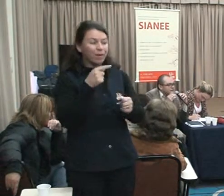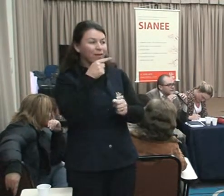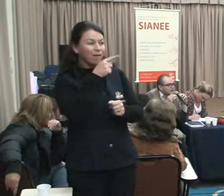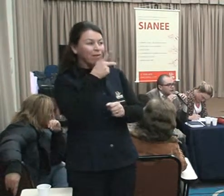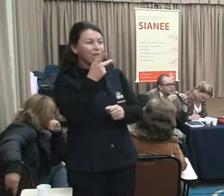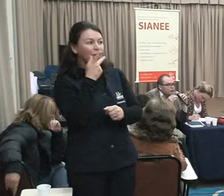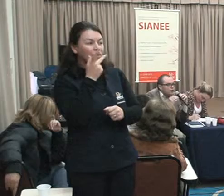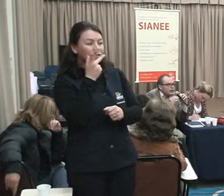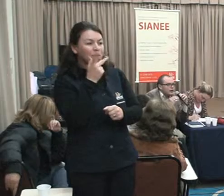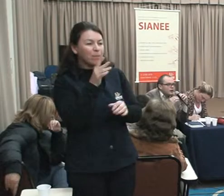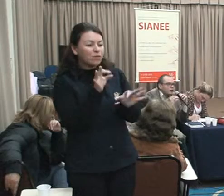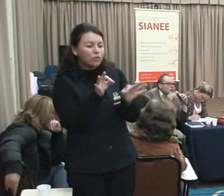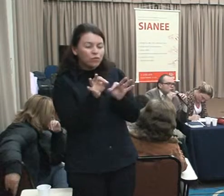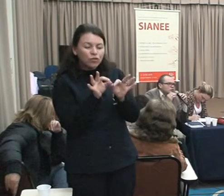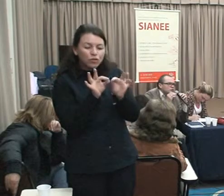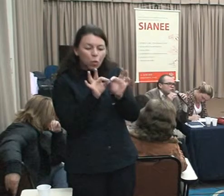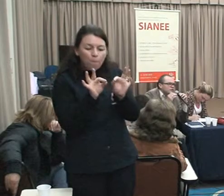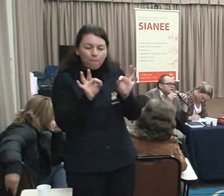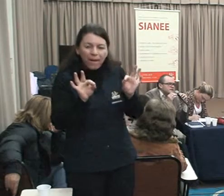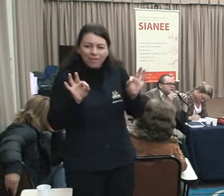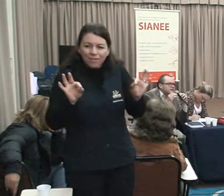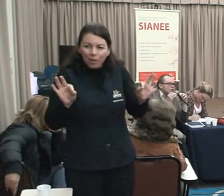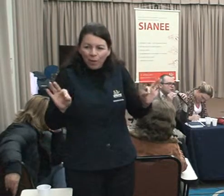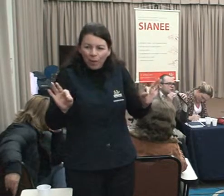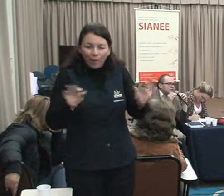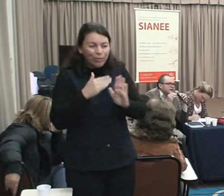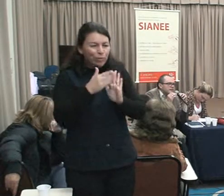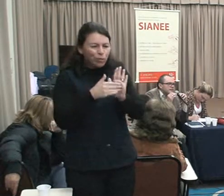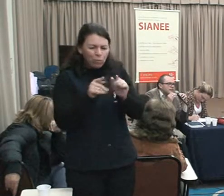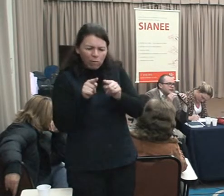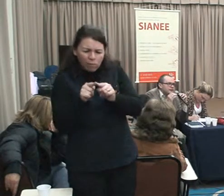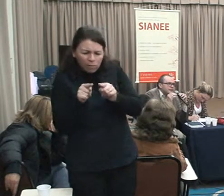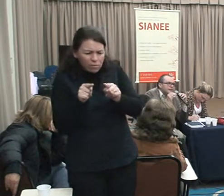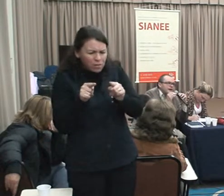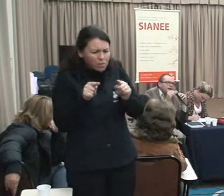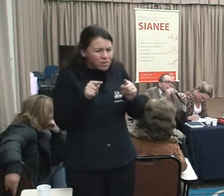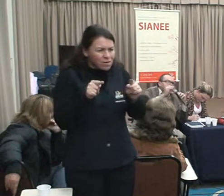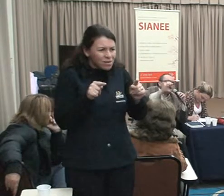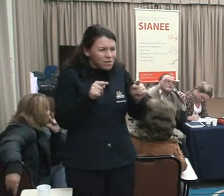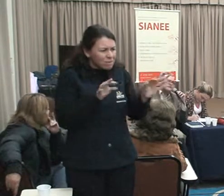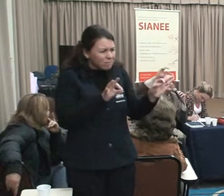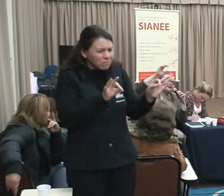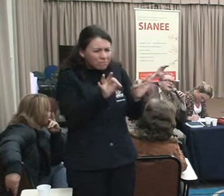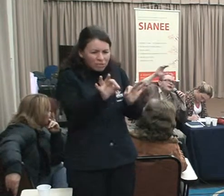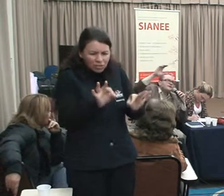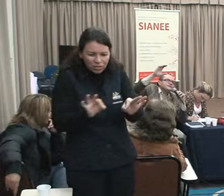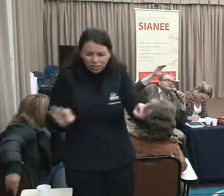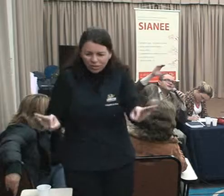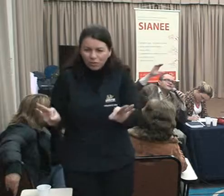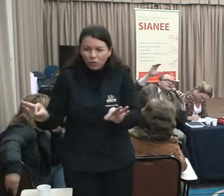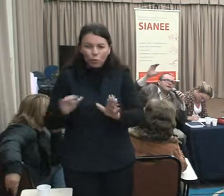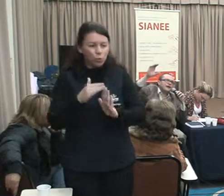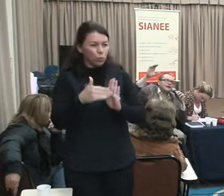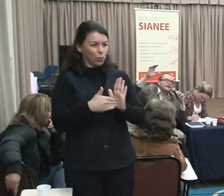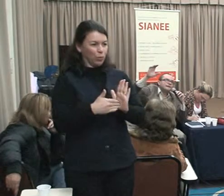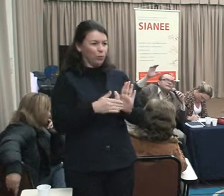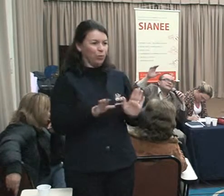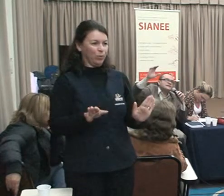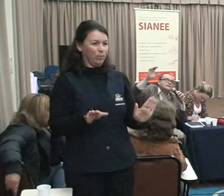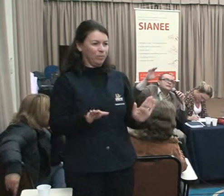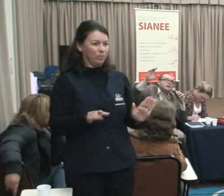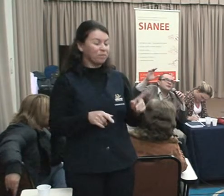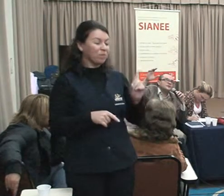gigantesca. Por quê? Porque todo dia eu recebo aqueles malditos, aqueles e-mails. Ah, não sei o quê, corrente não sei o quê, não sei o quê lá.